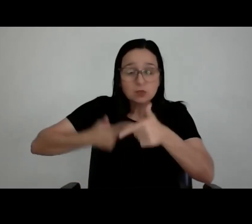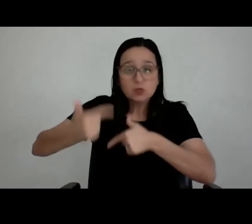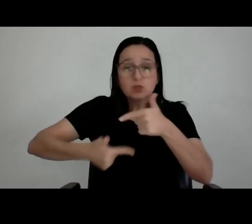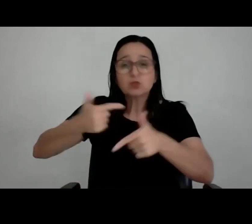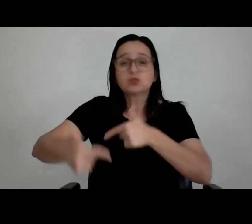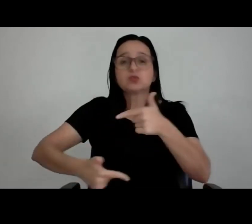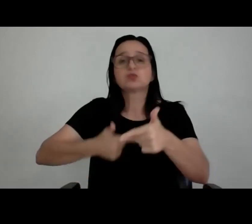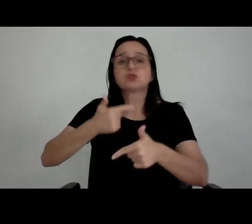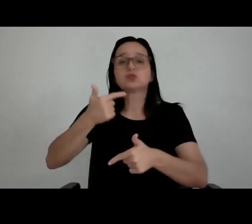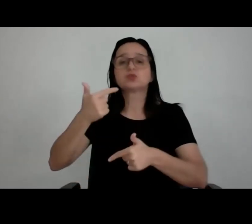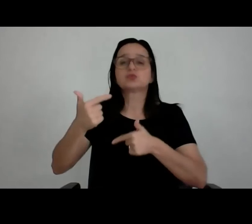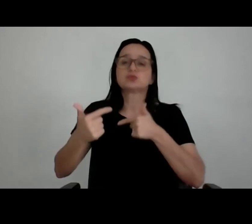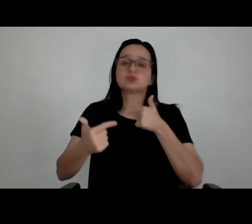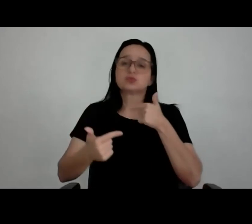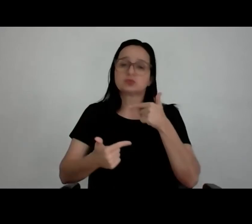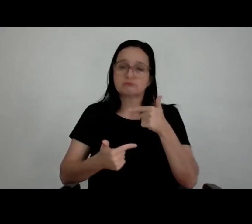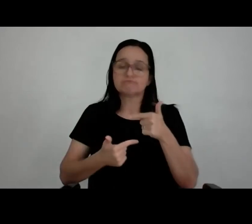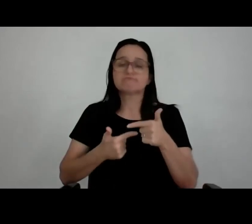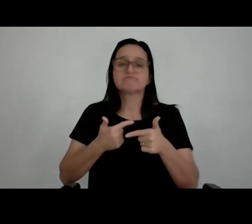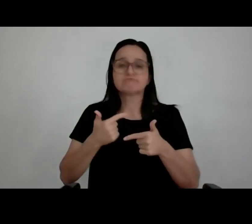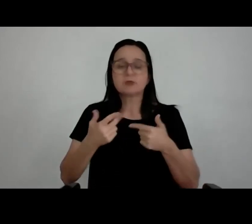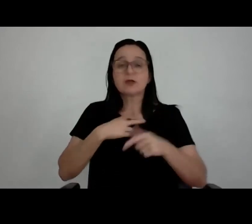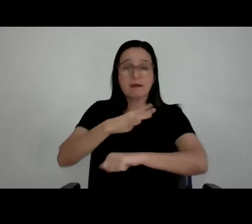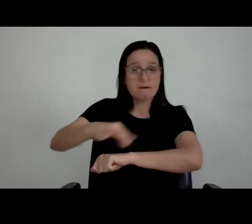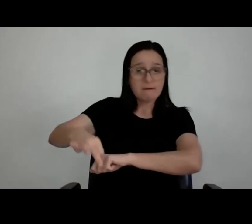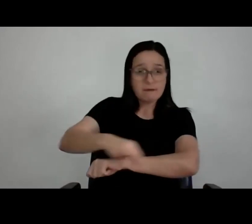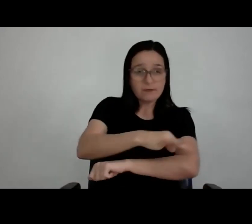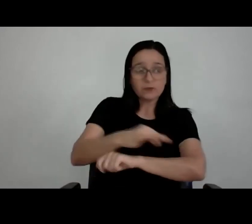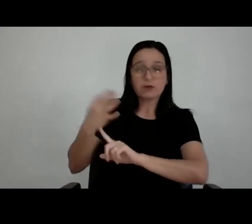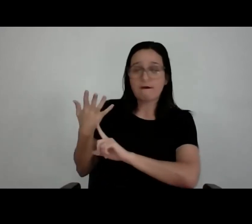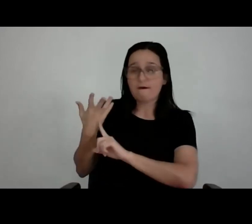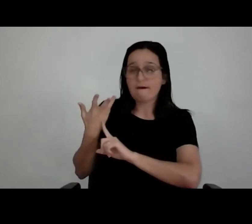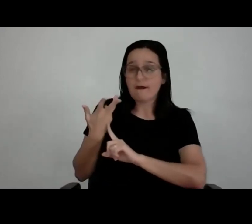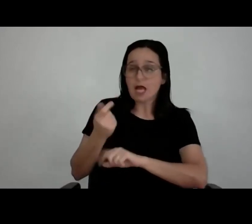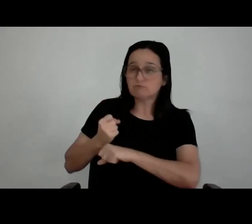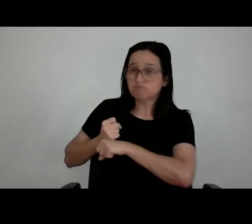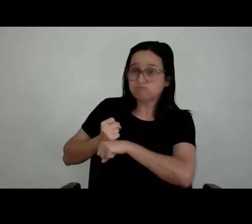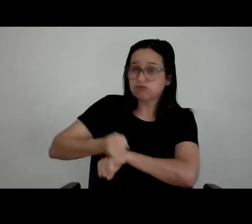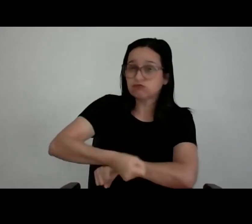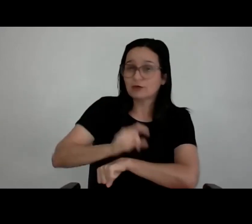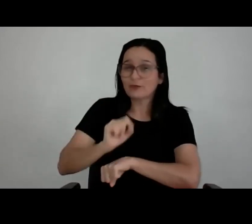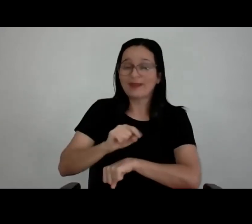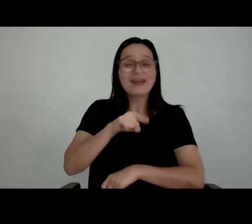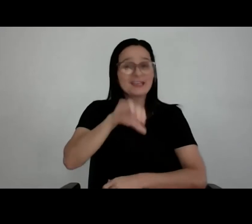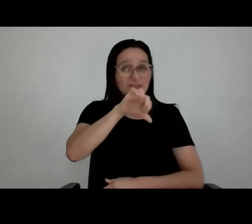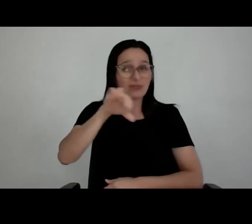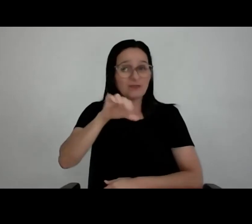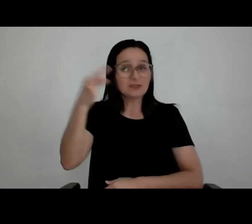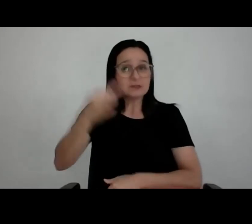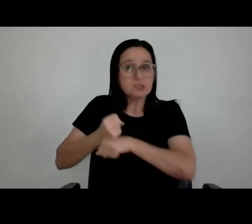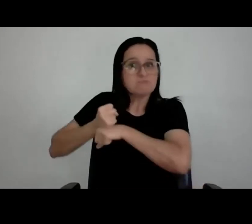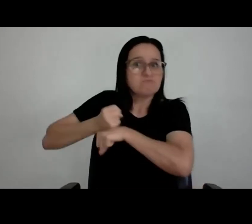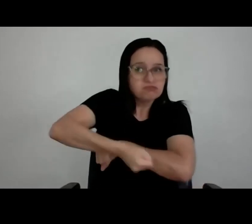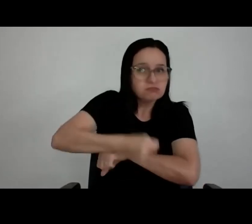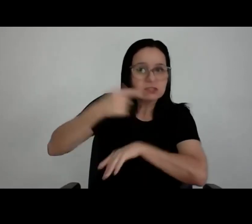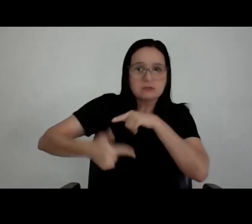arquitetura e arte, ralação, 99,9% desse projeto foi ralação, ralação de todos os envolvidos.